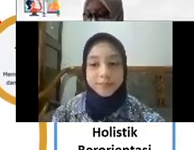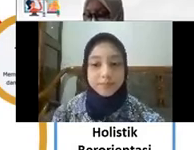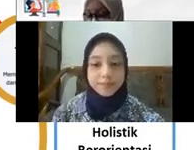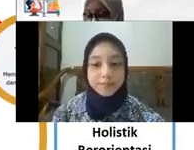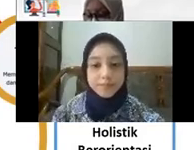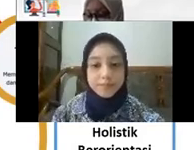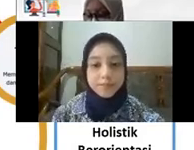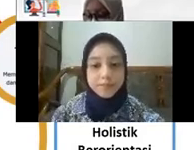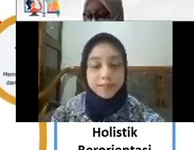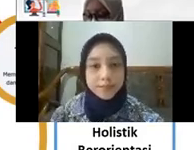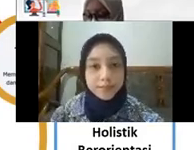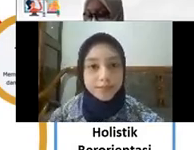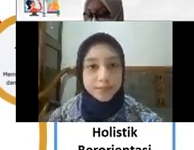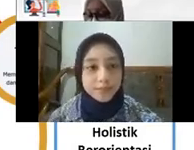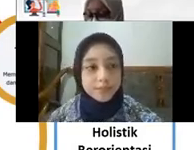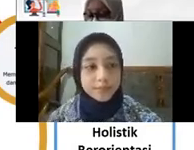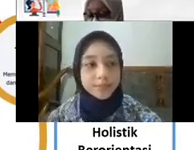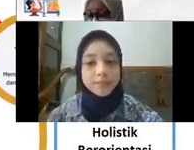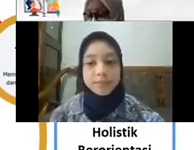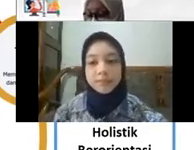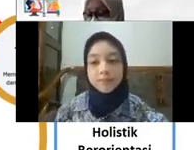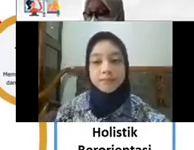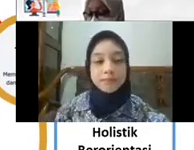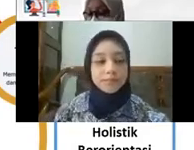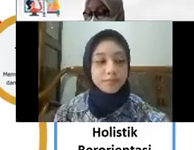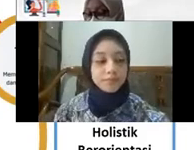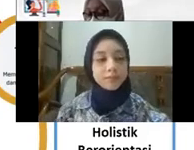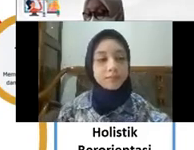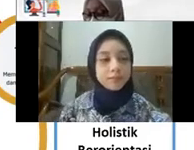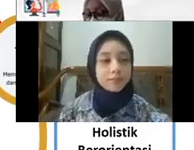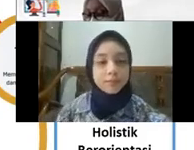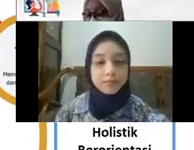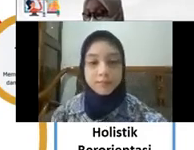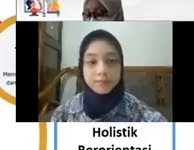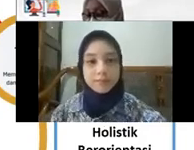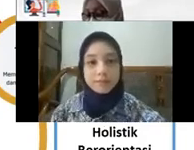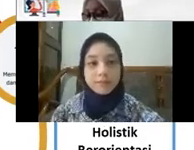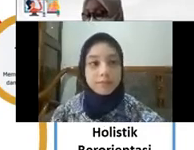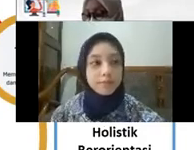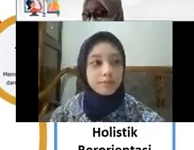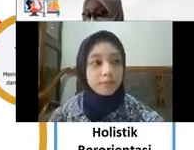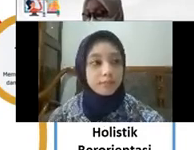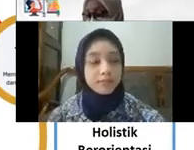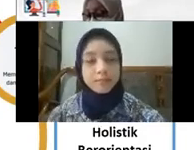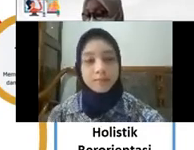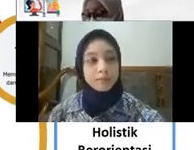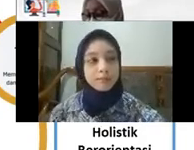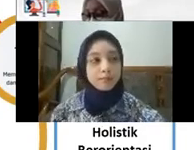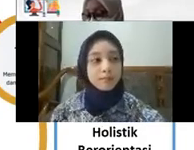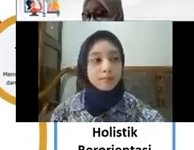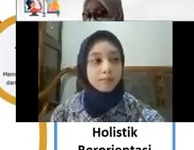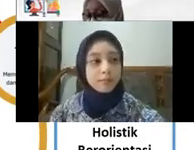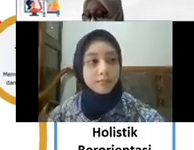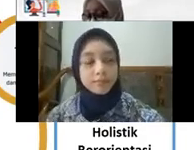Bisa menerjemahkan Kegiatan-kegiatan SDGs Untuk Lebih Bermakna Di masyarakat